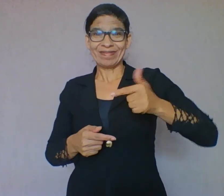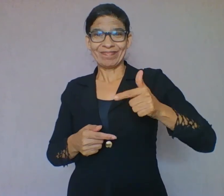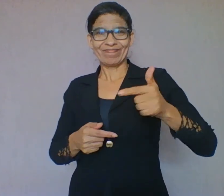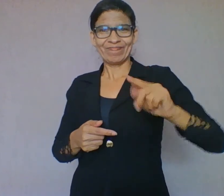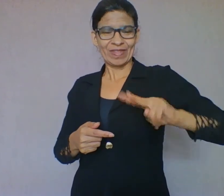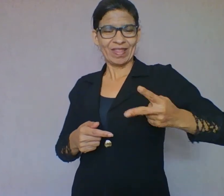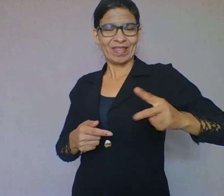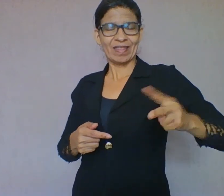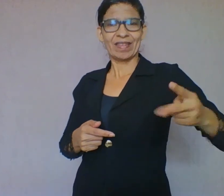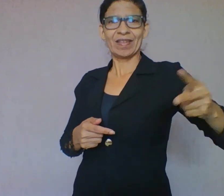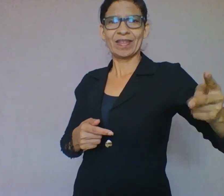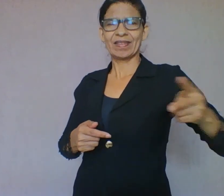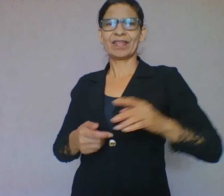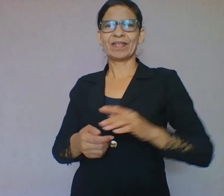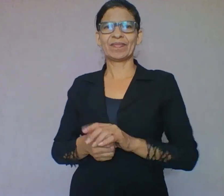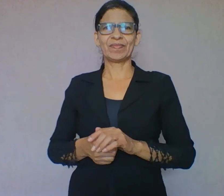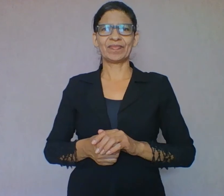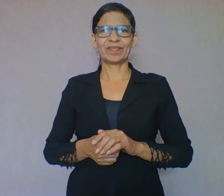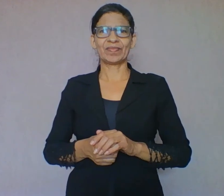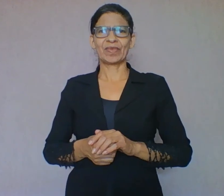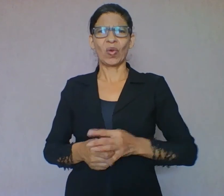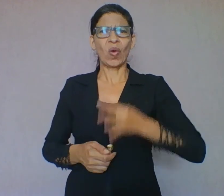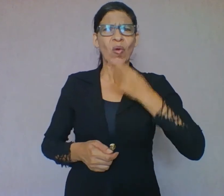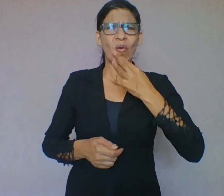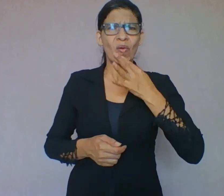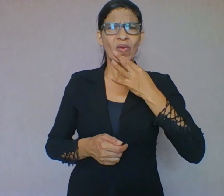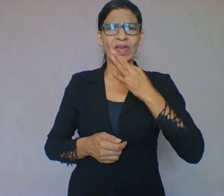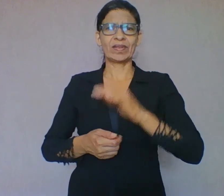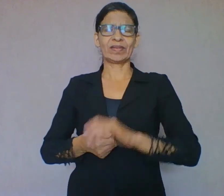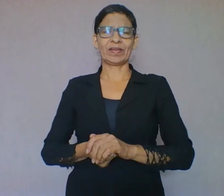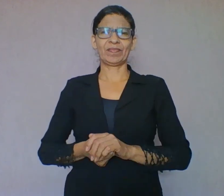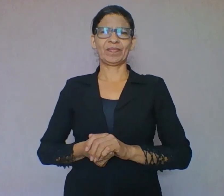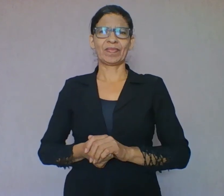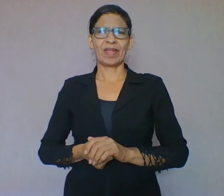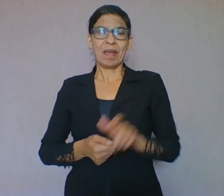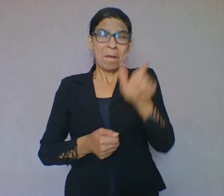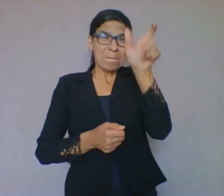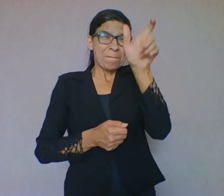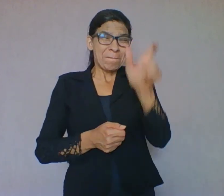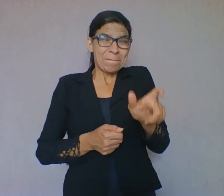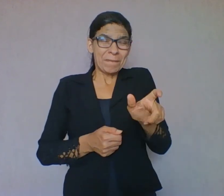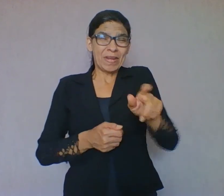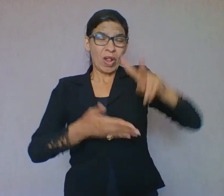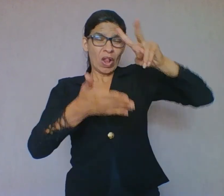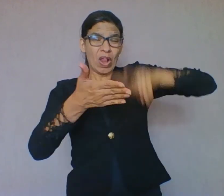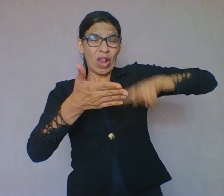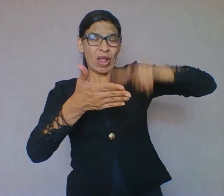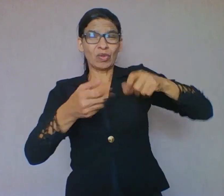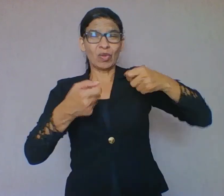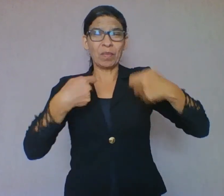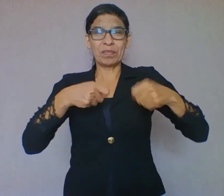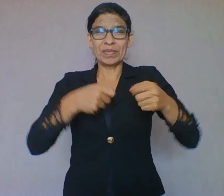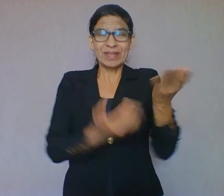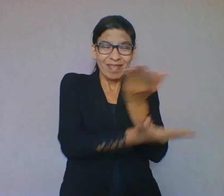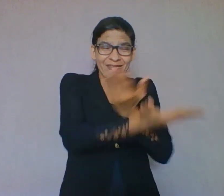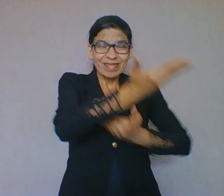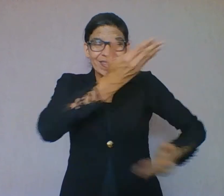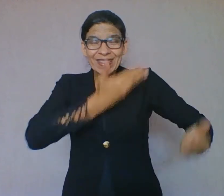satisfatoriamente, é necessário que o leitor interaja com o texto, buscando retirar informações